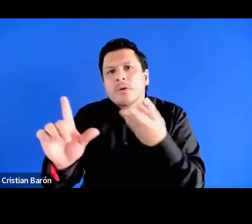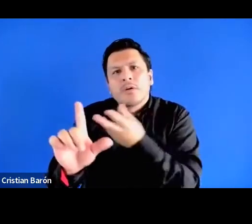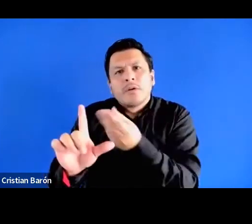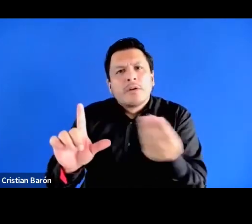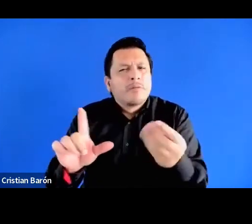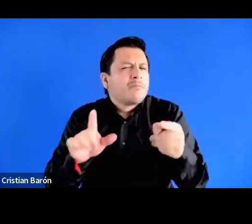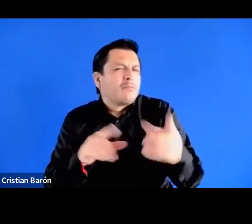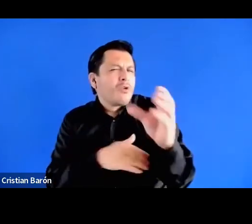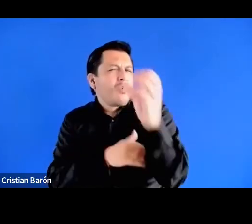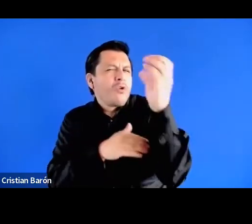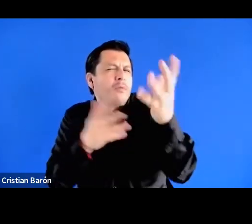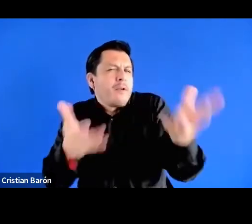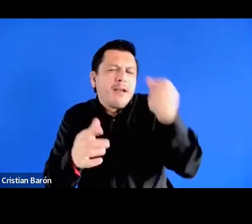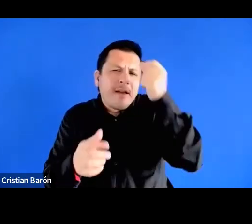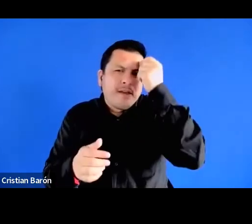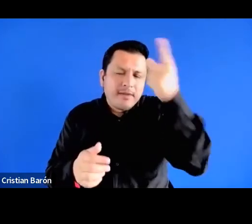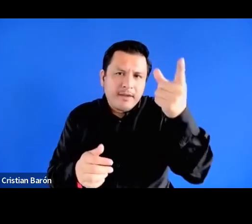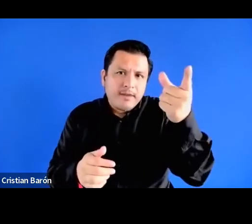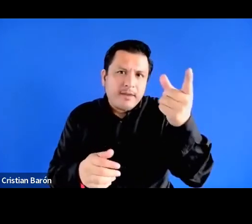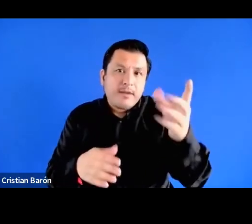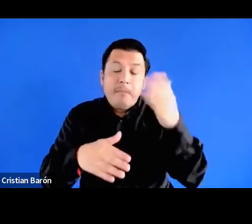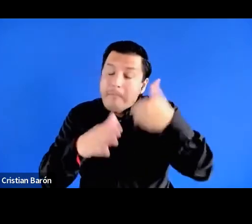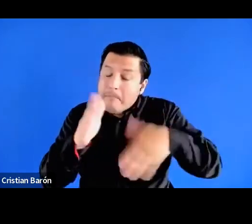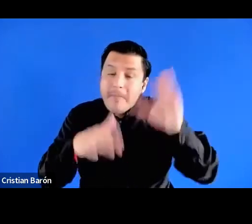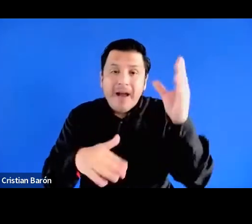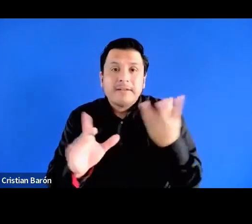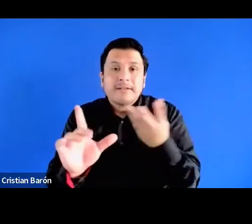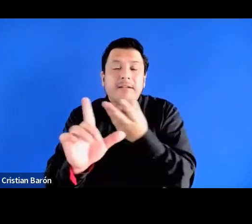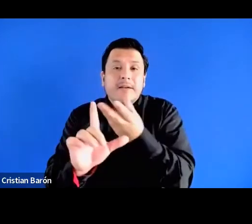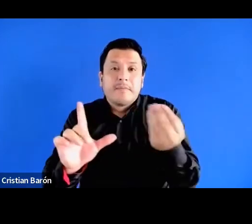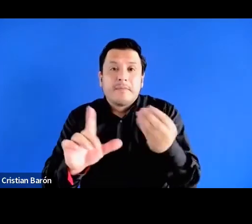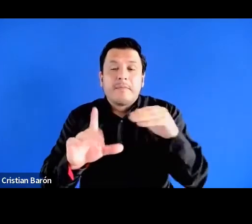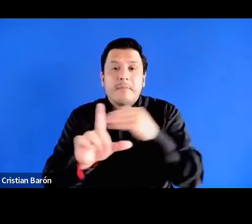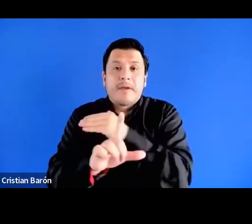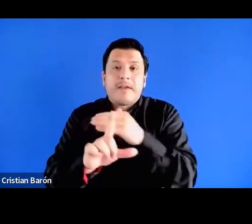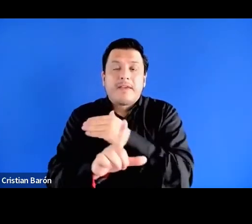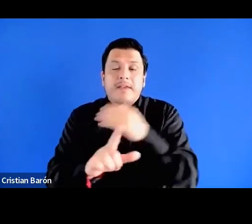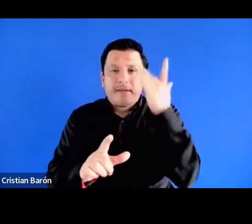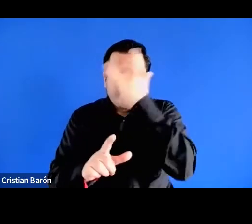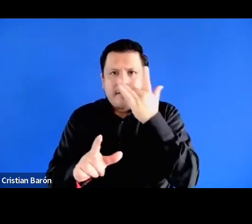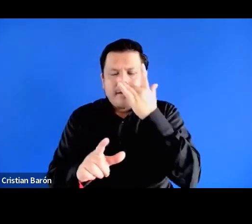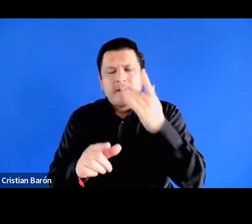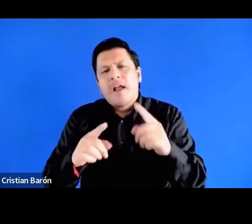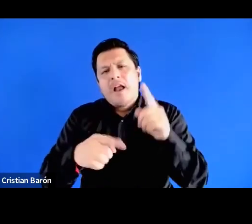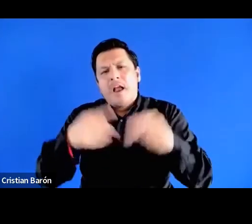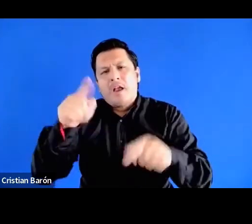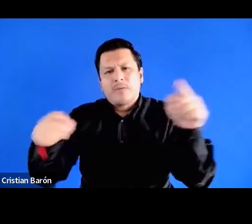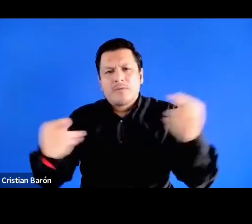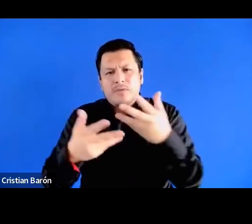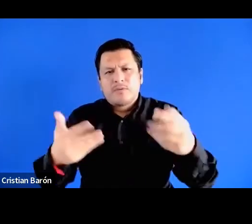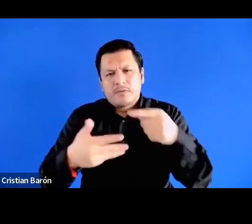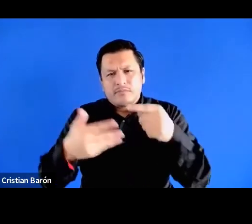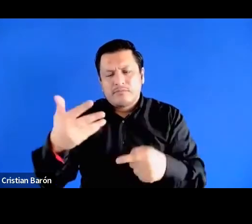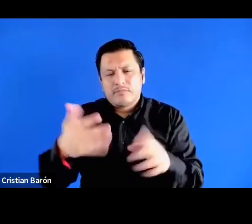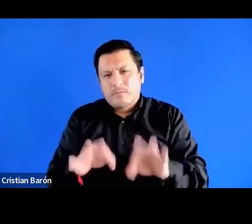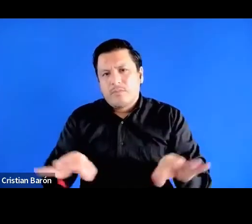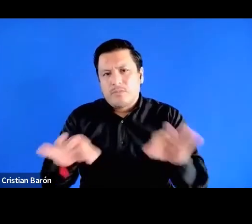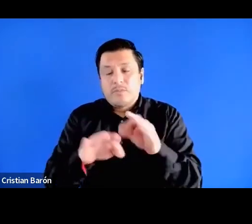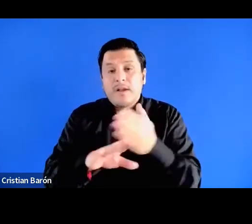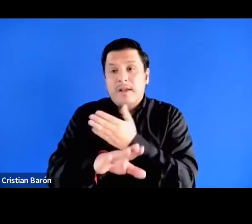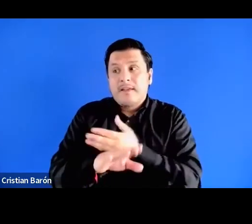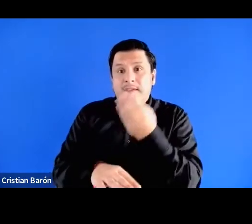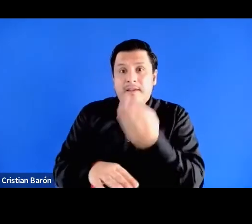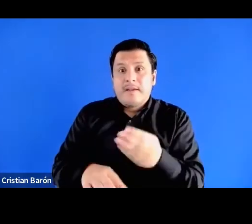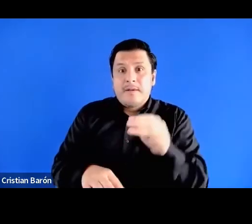Colombia y las clases medias negras particularmente y hay varios elementos que yo creo súper importantes Mara por ejemplo ubica